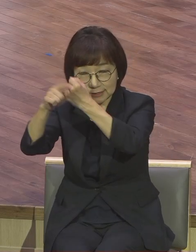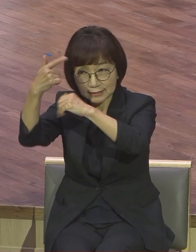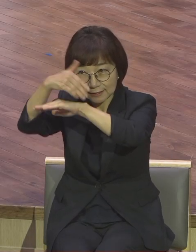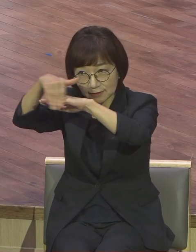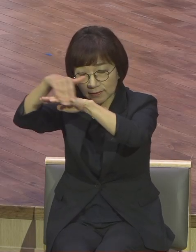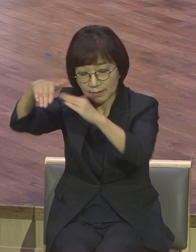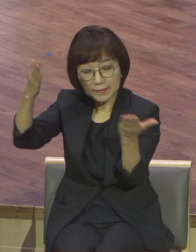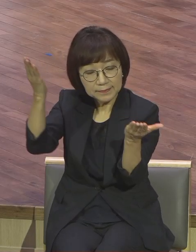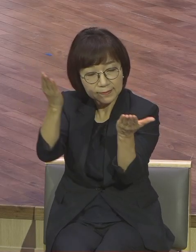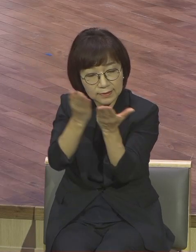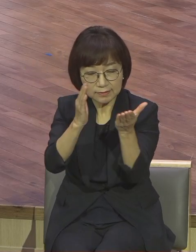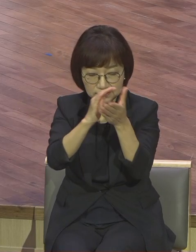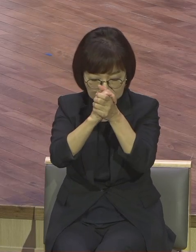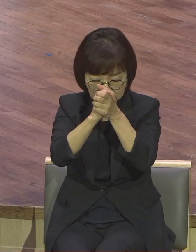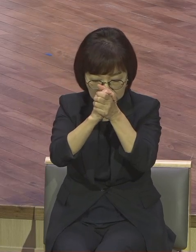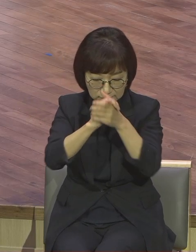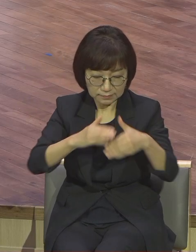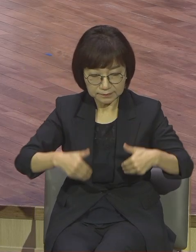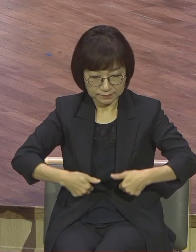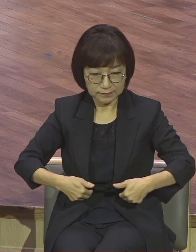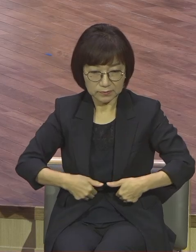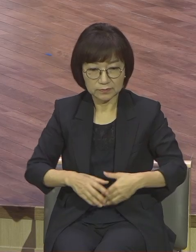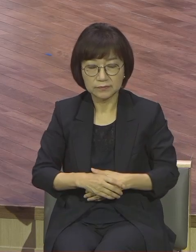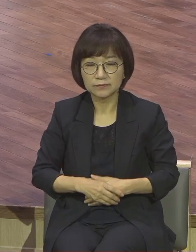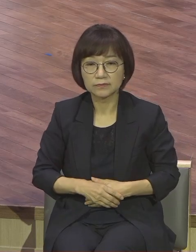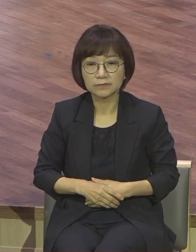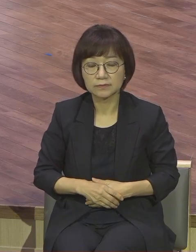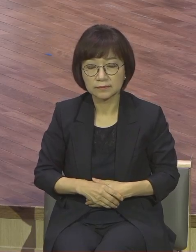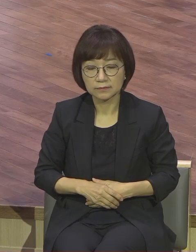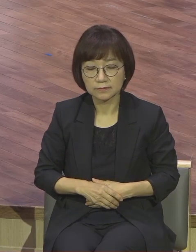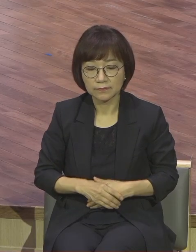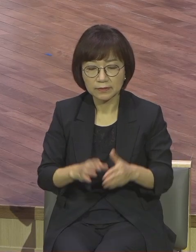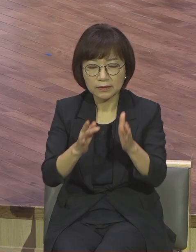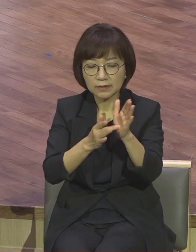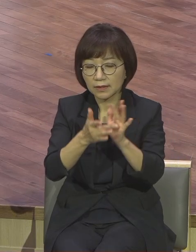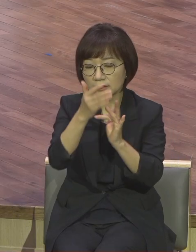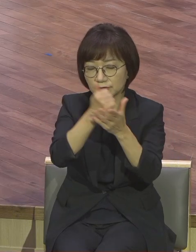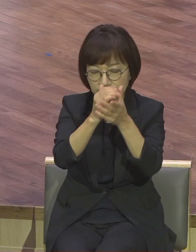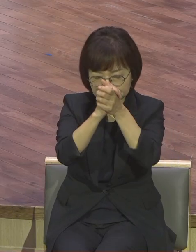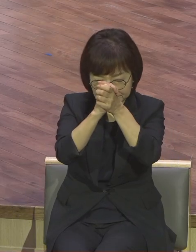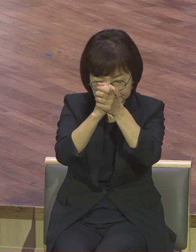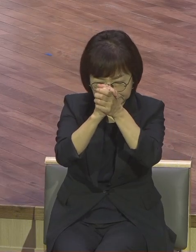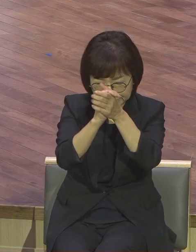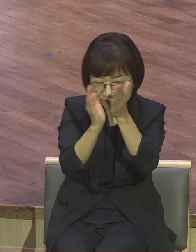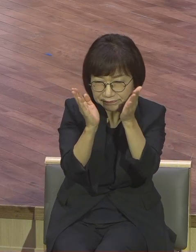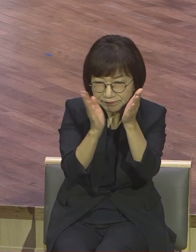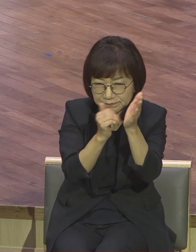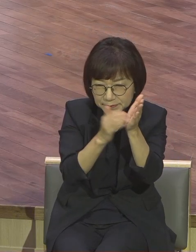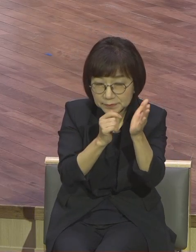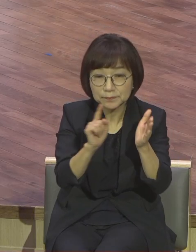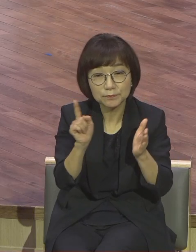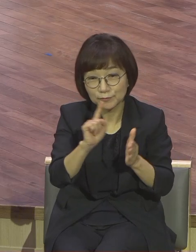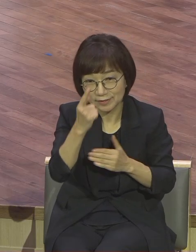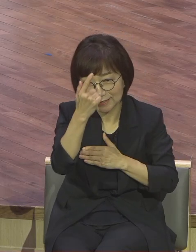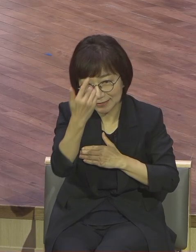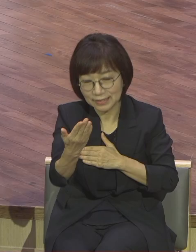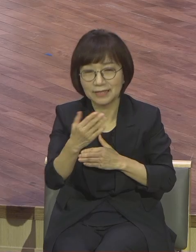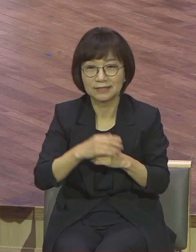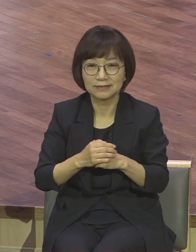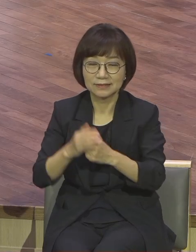기도 응답받는 비밀이 바로 예수님의 기도 비밀이 이것입니다 이런 기도 비밀이 있으면 어떻게